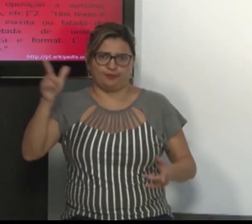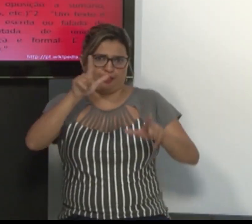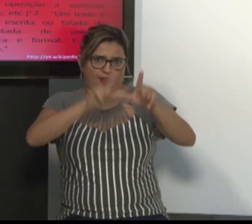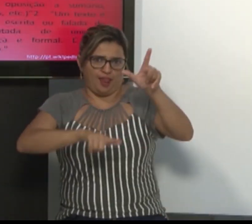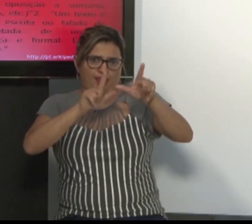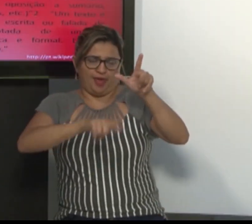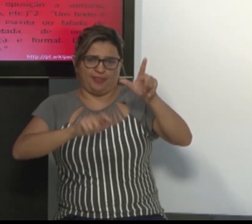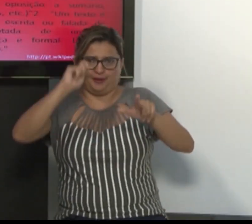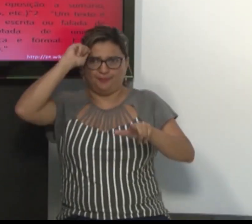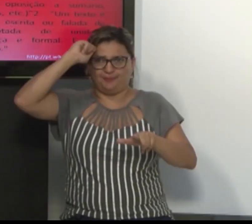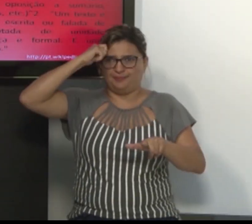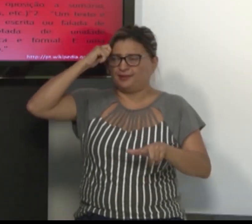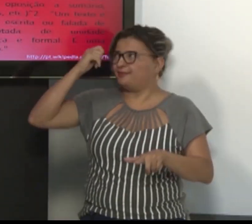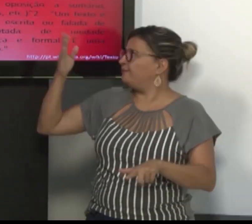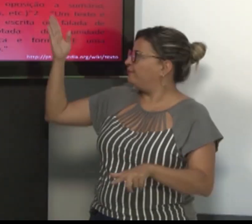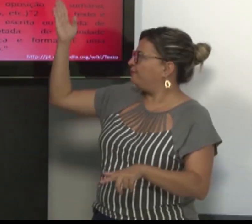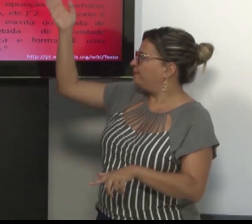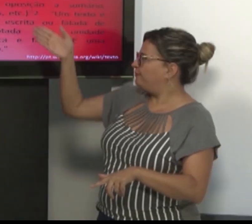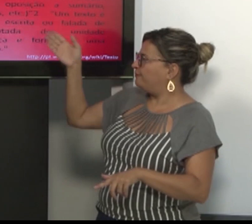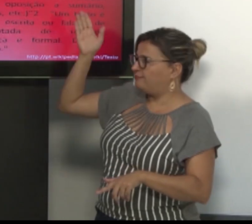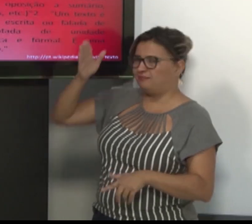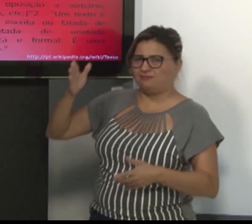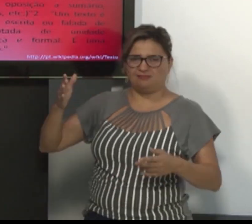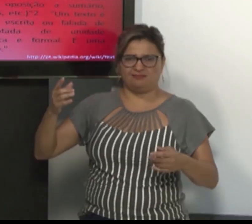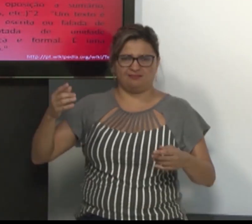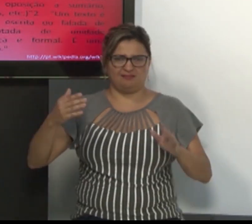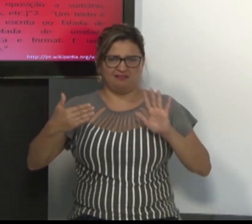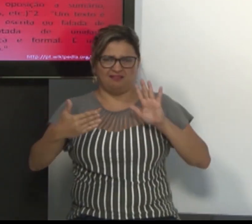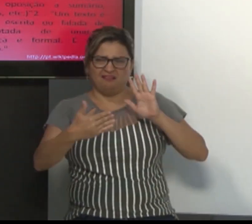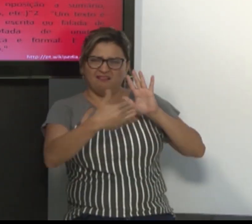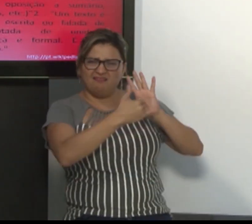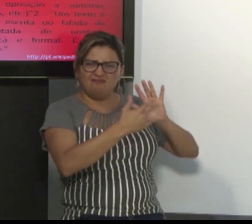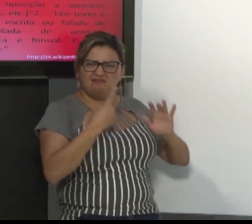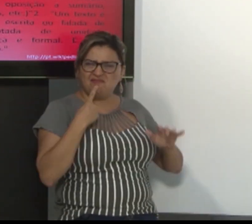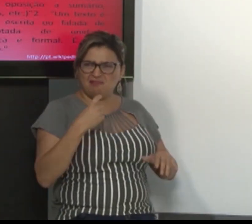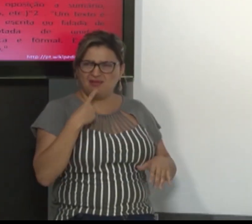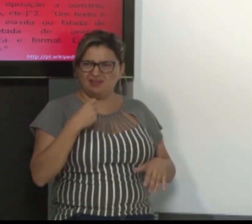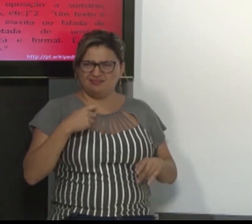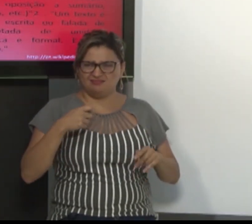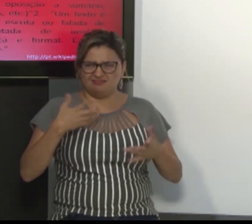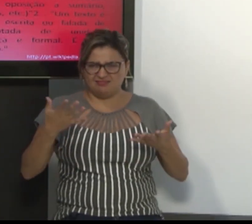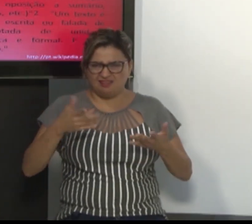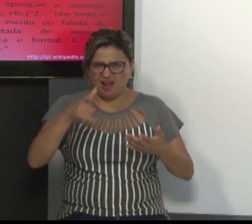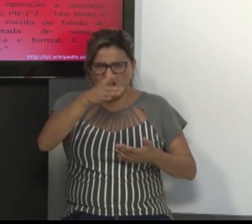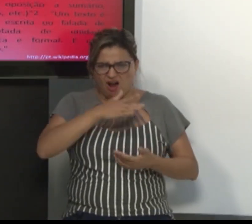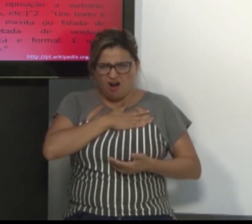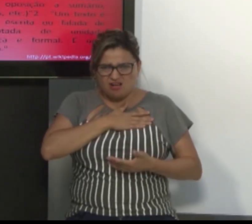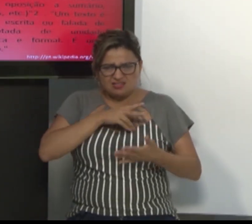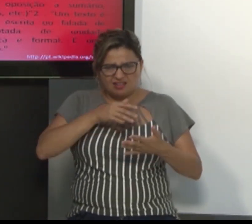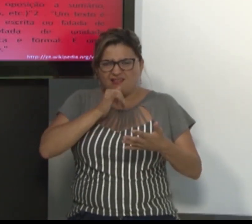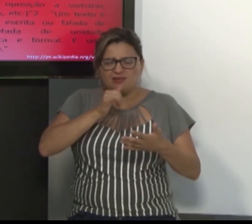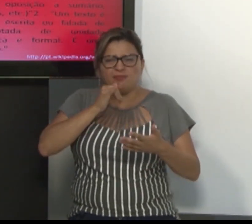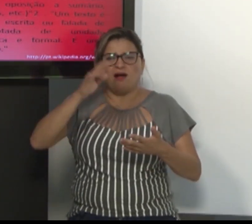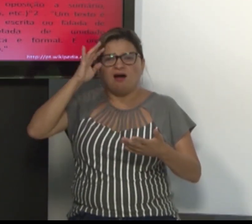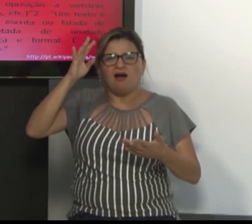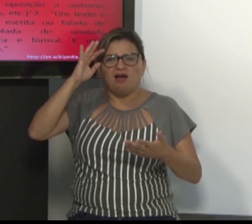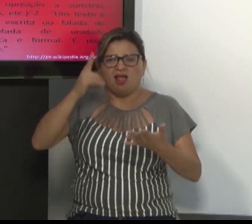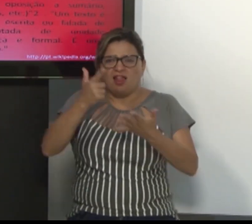Neste texto, as letras do negrito, a teoria